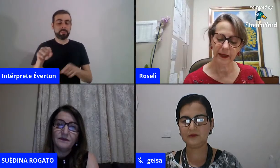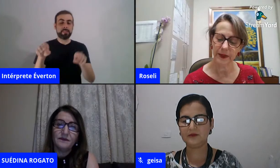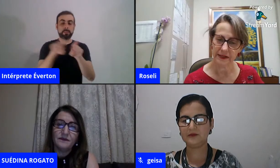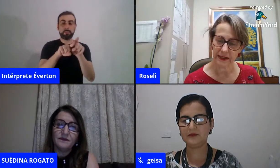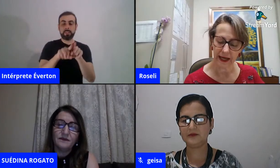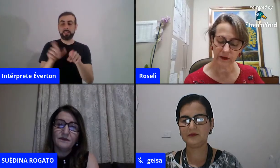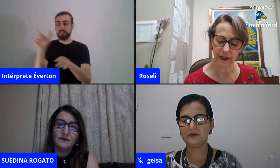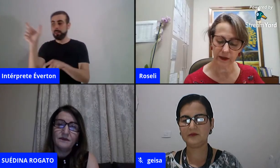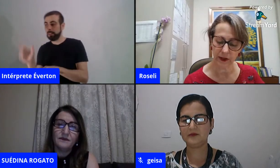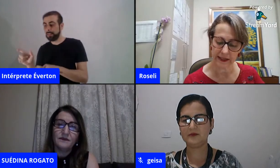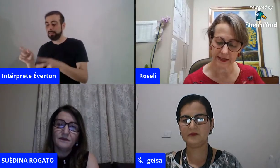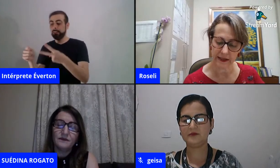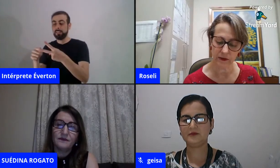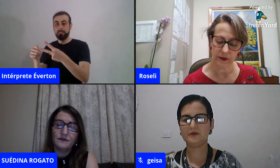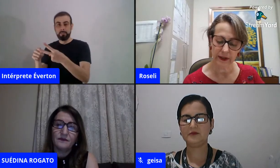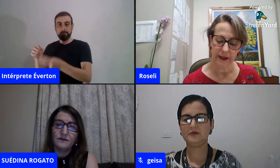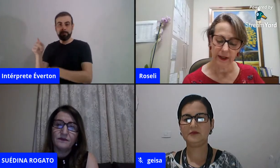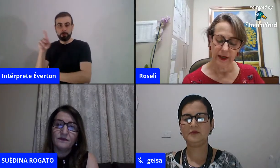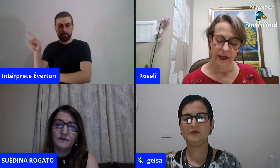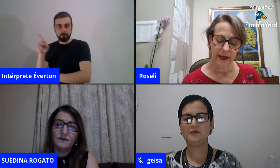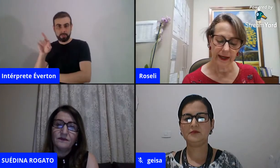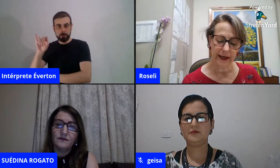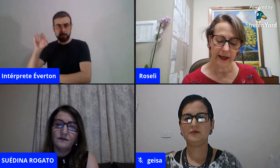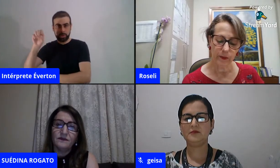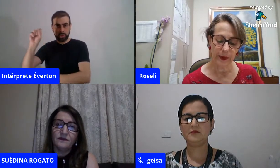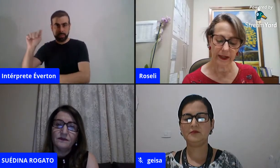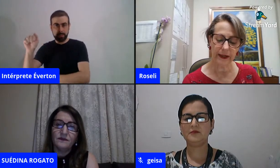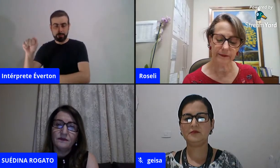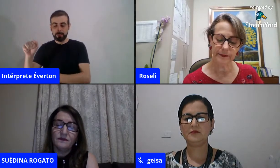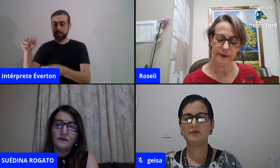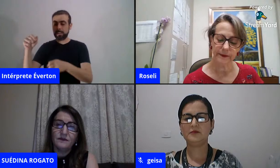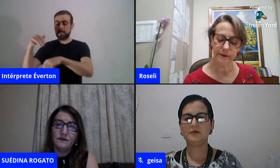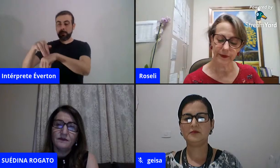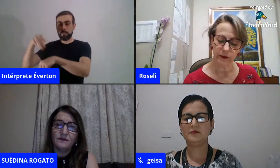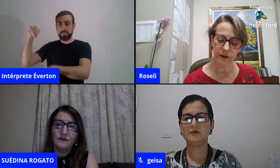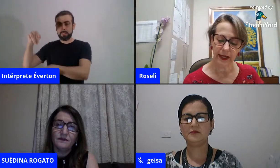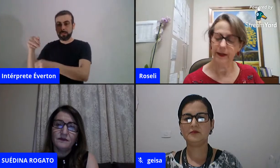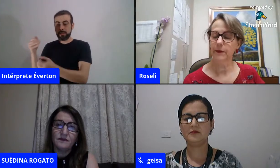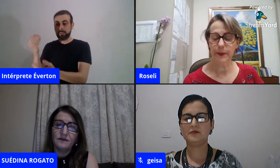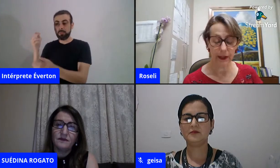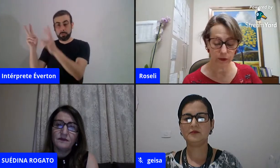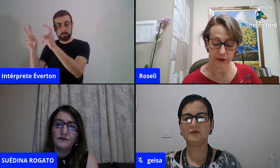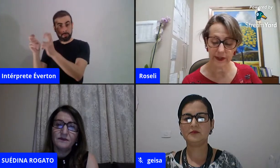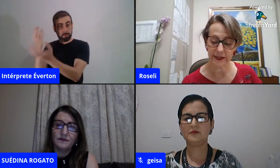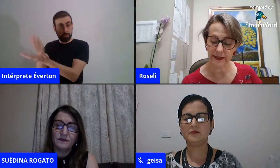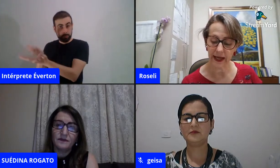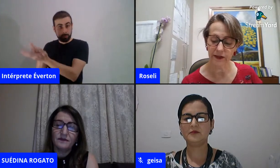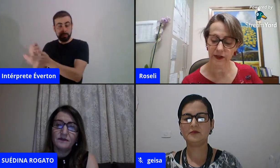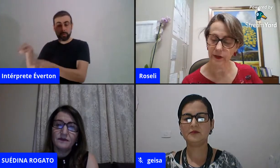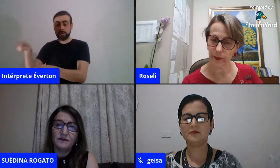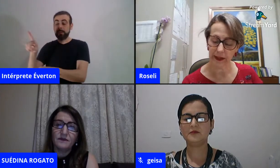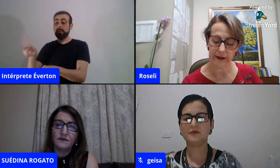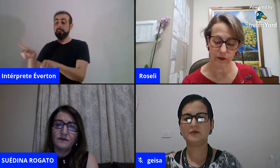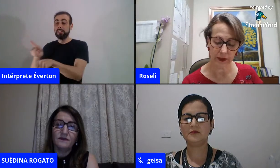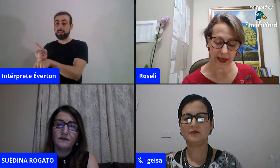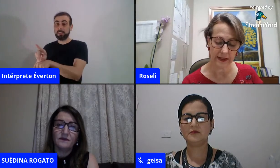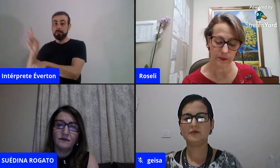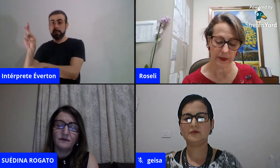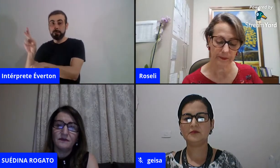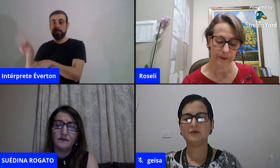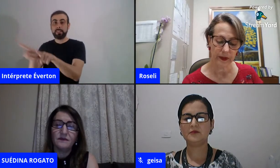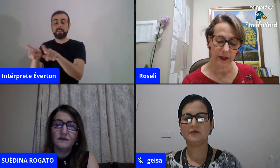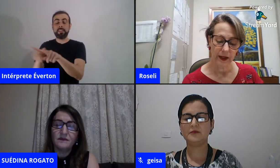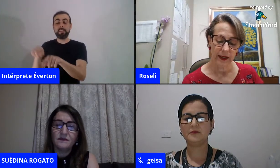e tem mestrado em educação pela Universidade também da